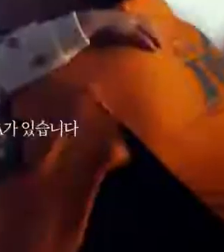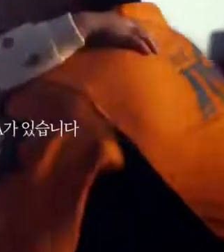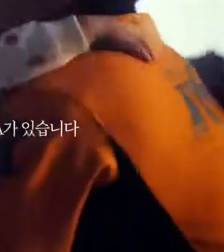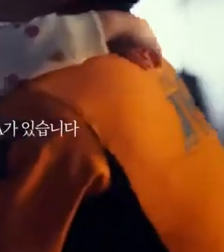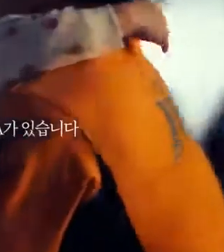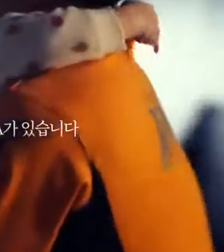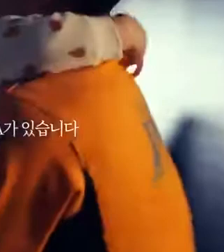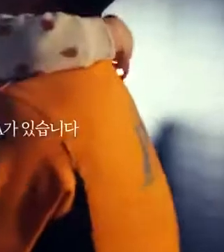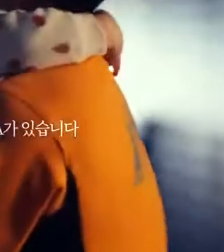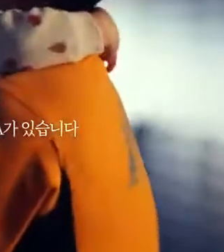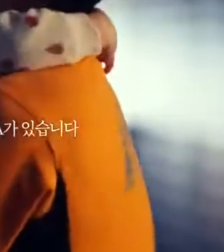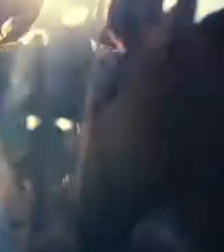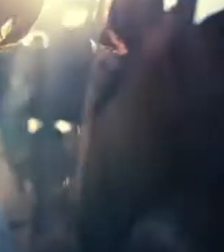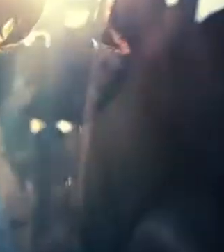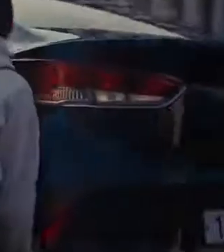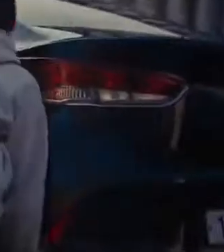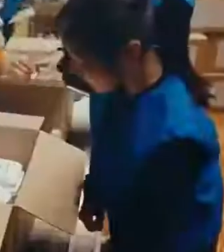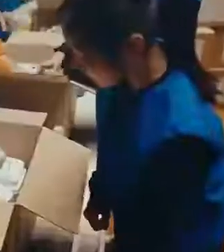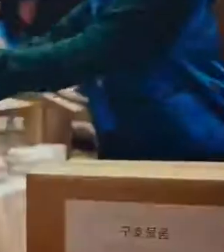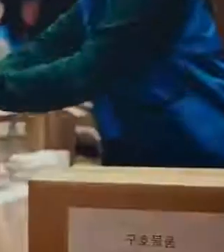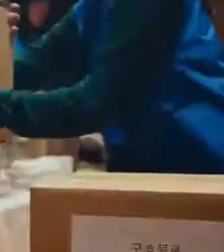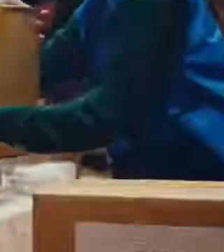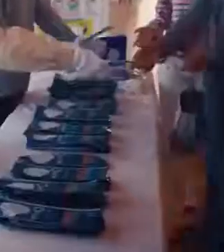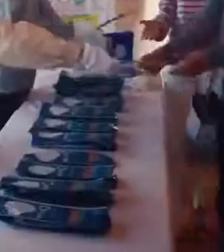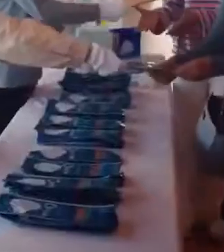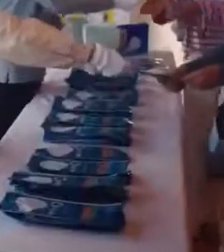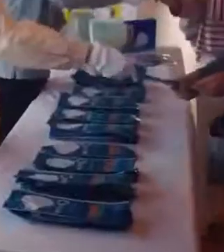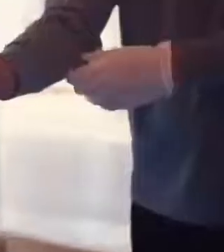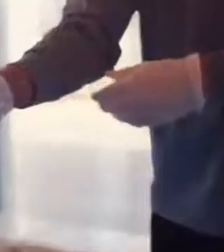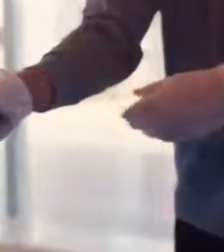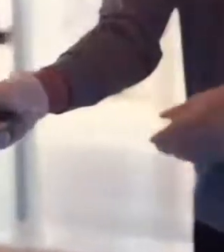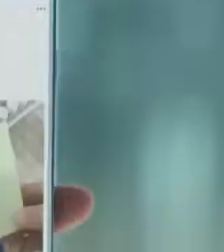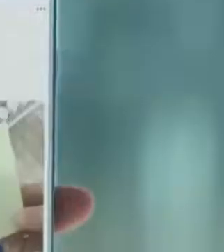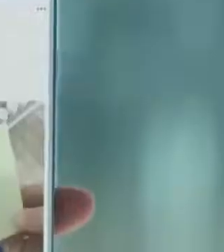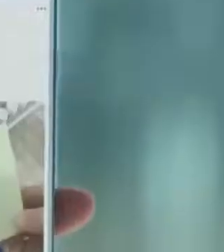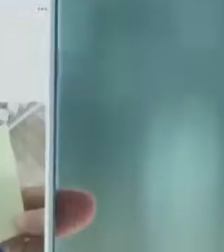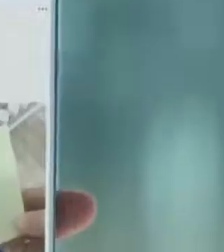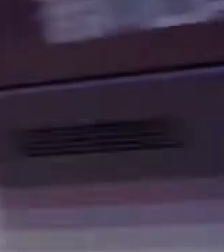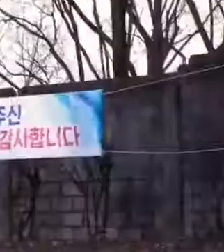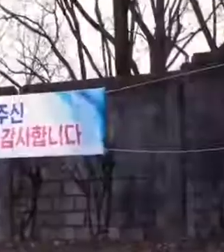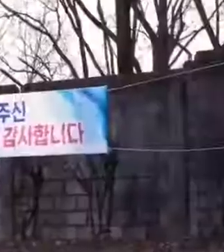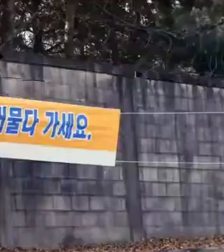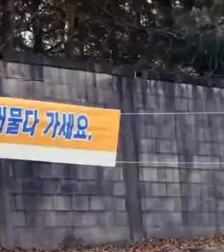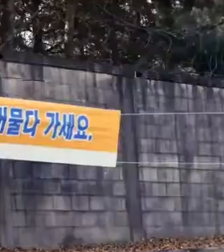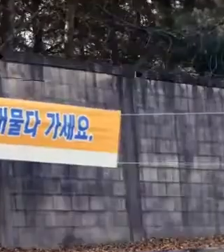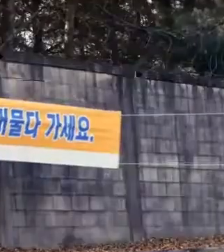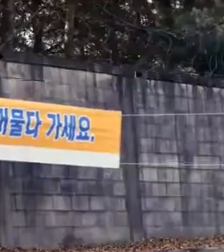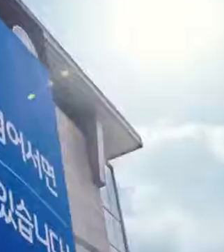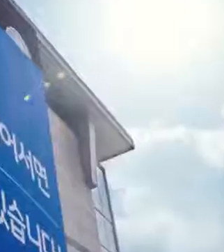대한민국에 위기 극복의 DNA가 있습니다. 어려울수록 하나 되고 위기에 더 강해지는